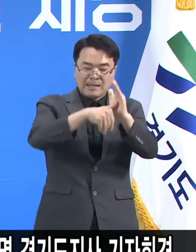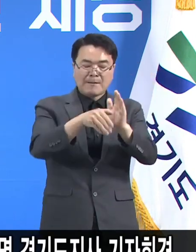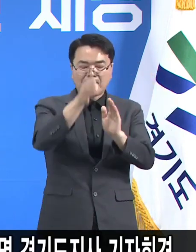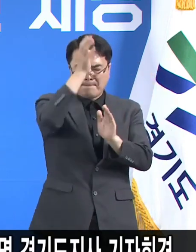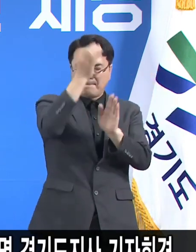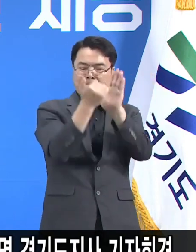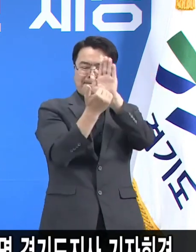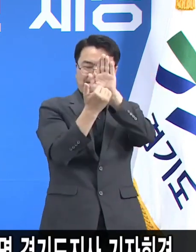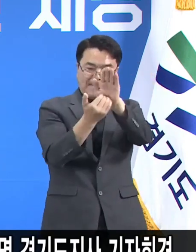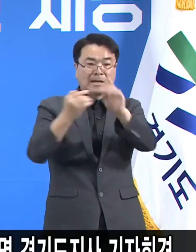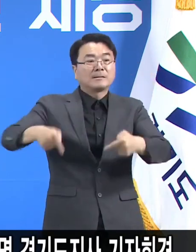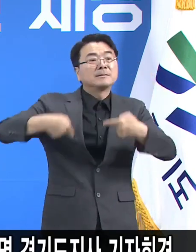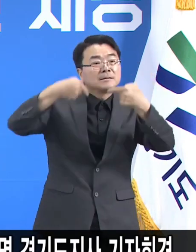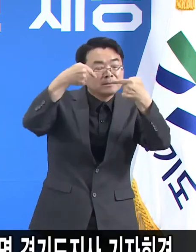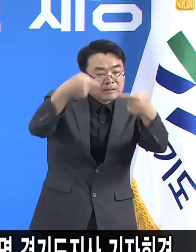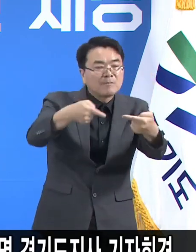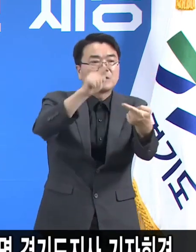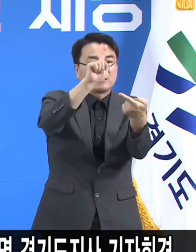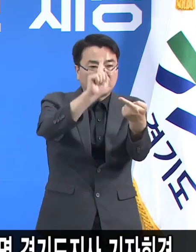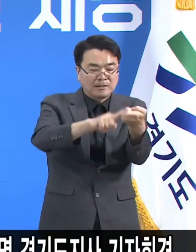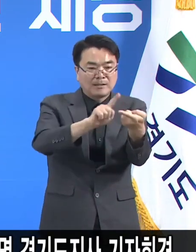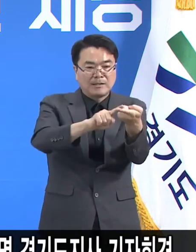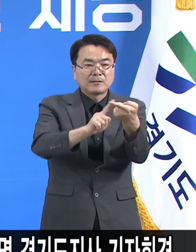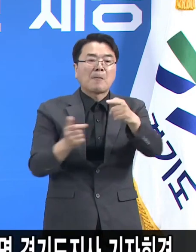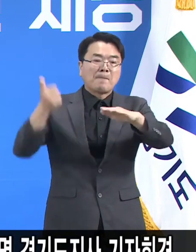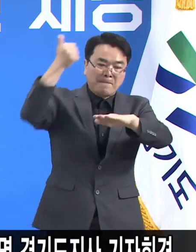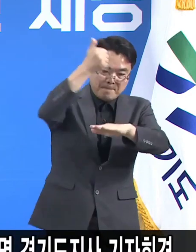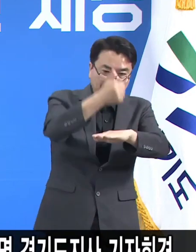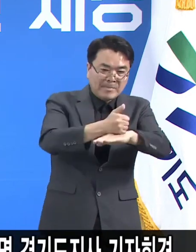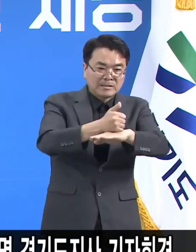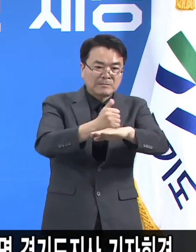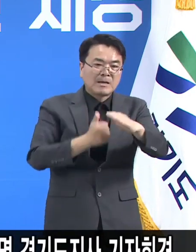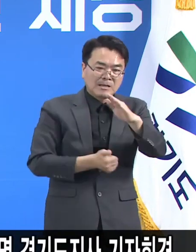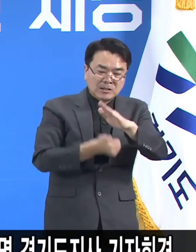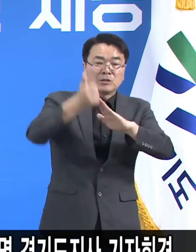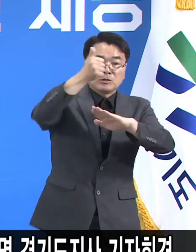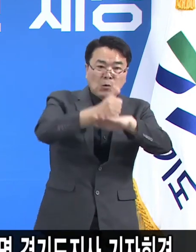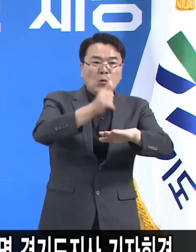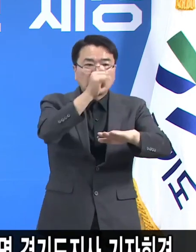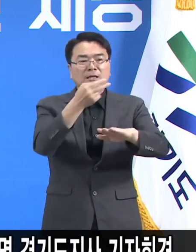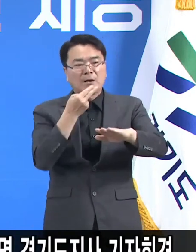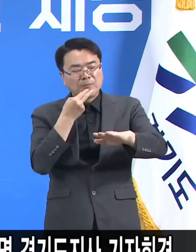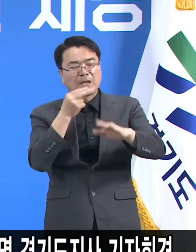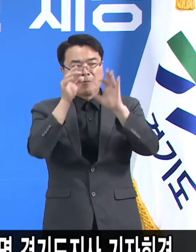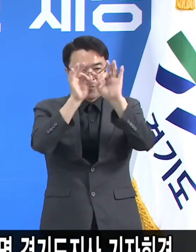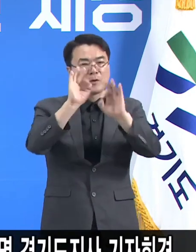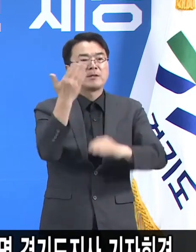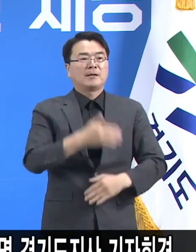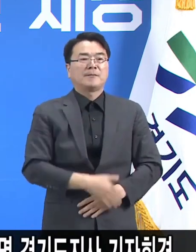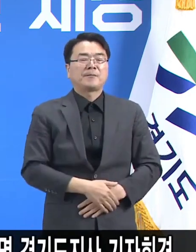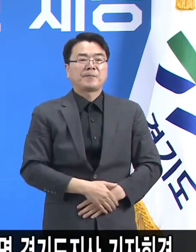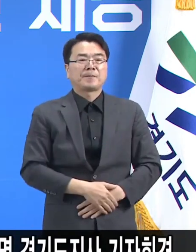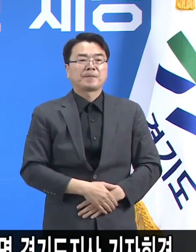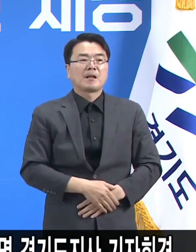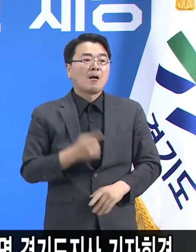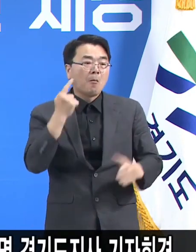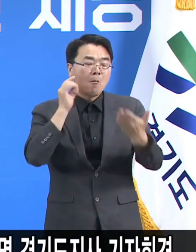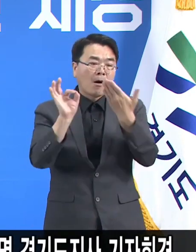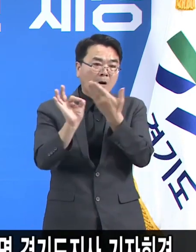참여를 적극적으로 해주냐에 따라서 결론이 충분히 바뀔 수가 있습니다. 감염자가 감당하기 어려운 정도 수준으로